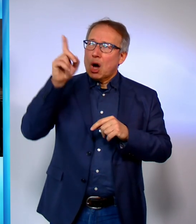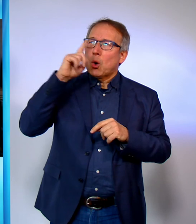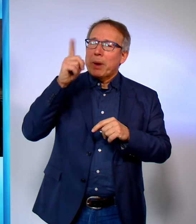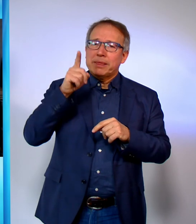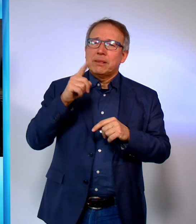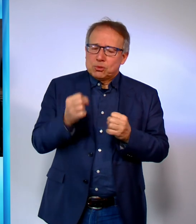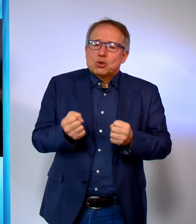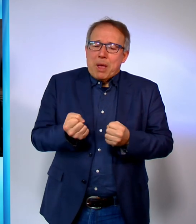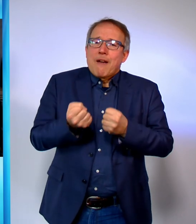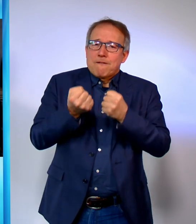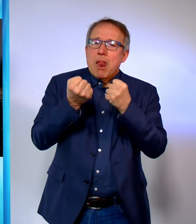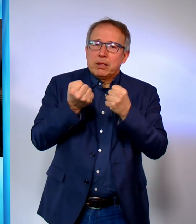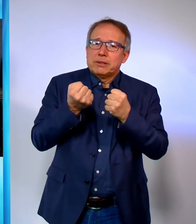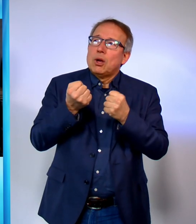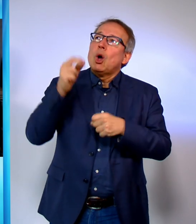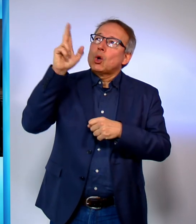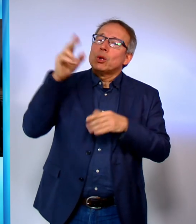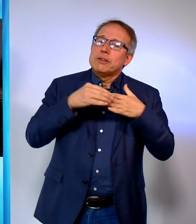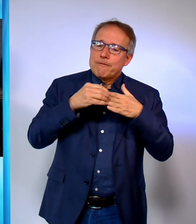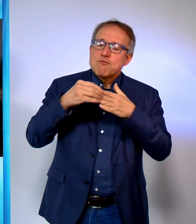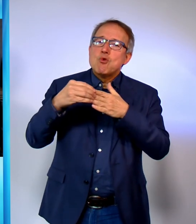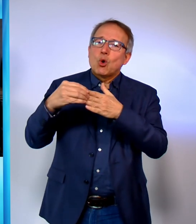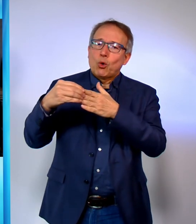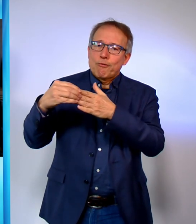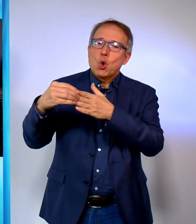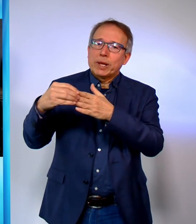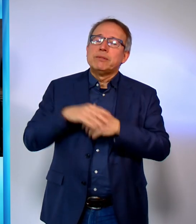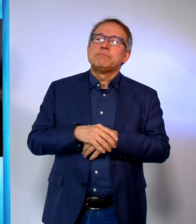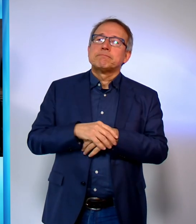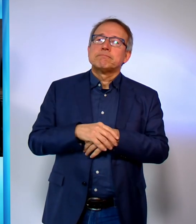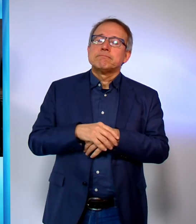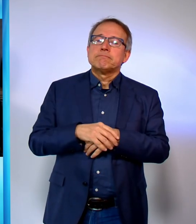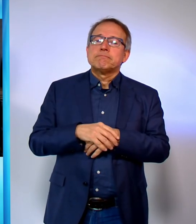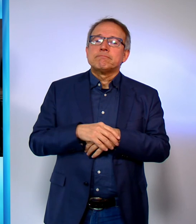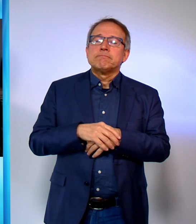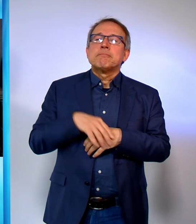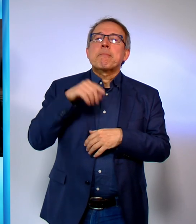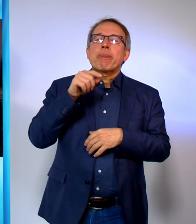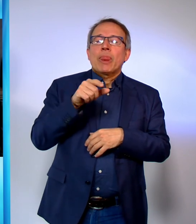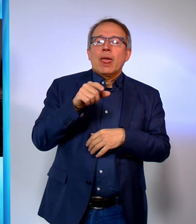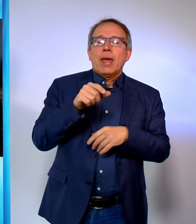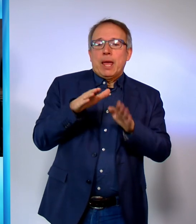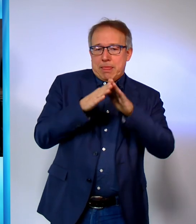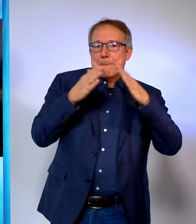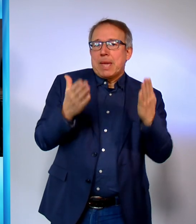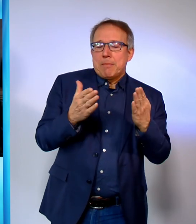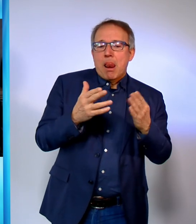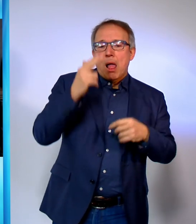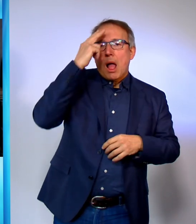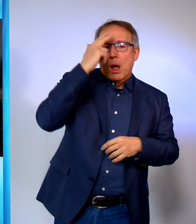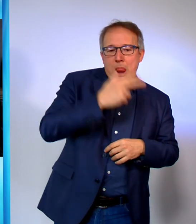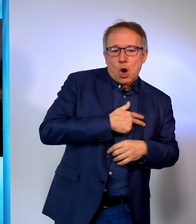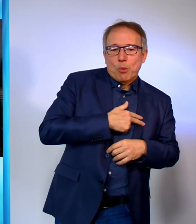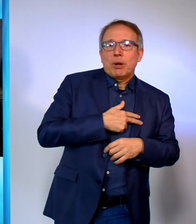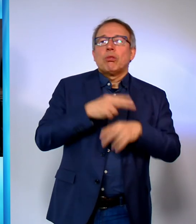mitunter schwerfällt, uns Gottes Führung zu fügen. In den Sprachen der Bibel sind Glauben und Vertrauen